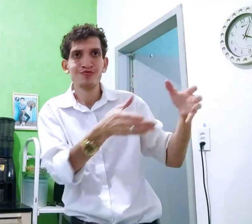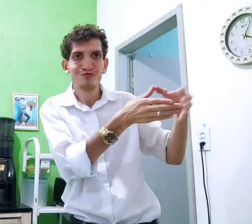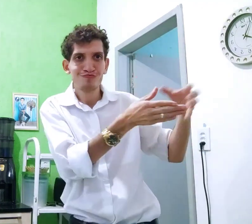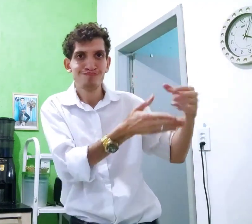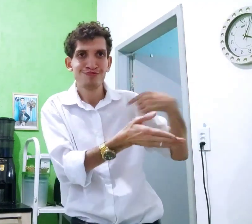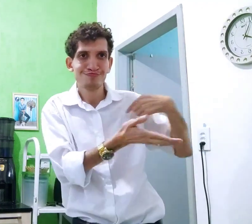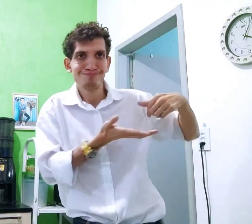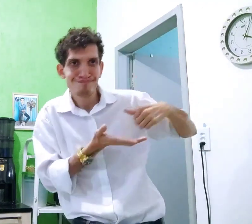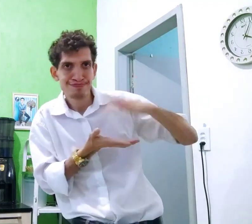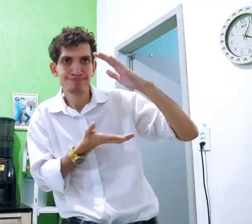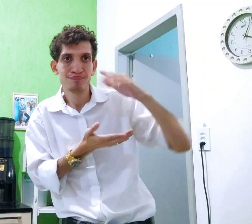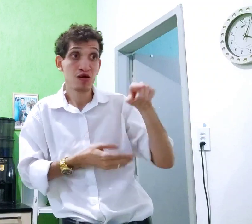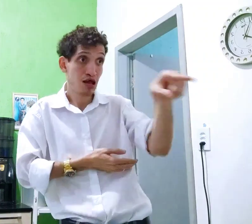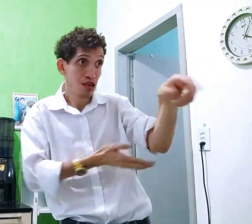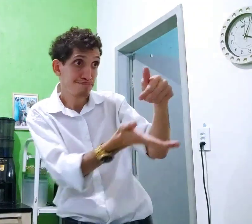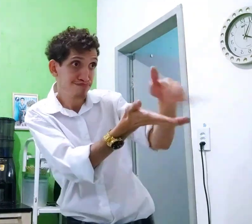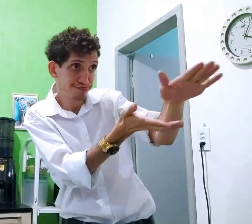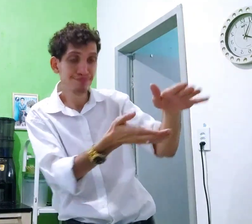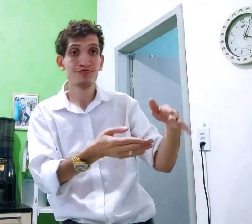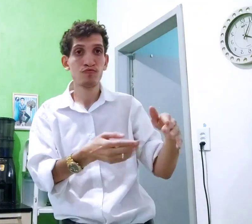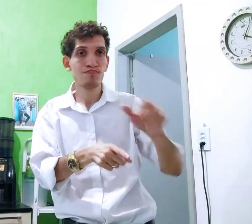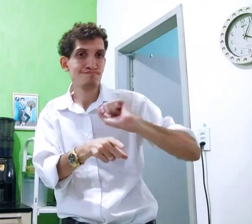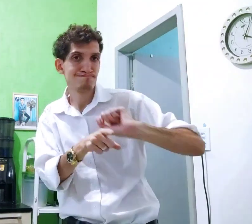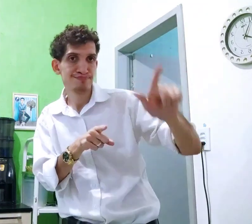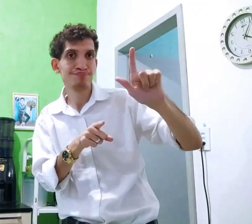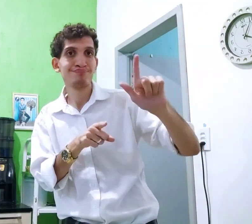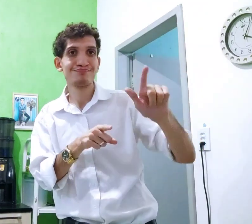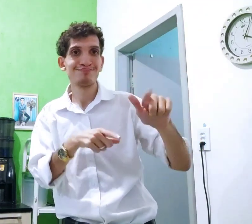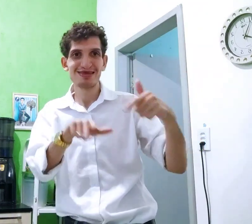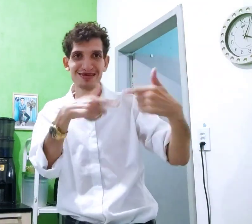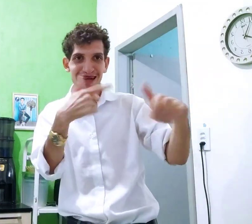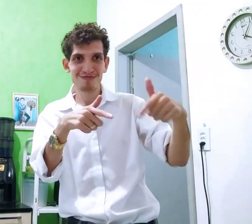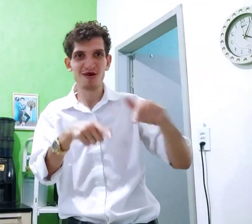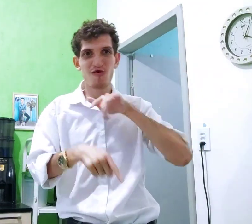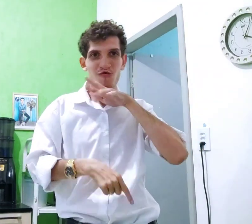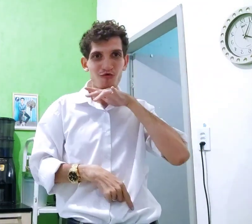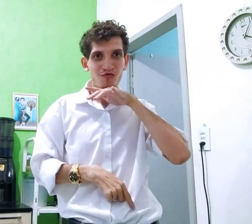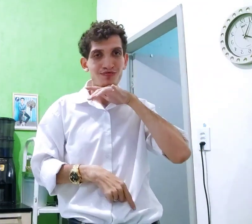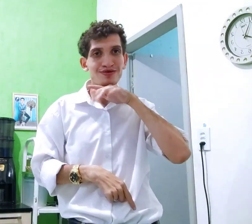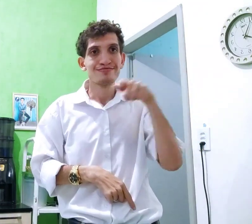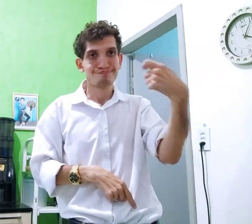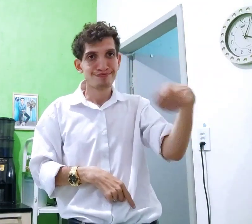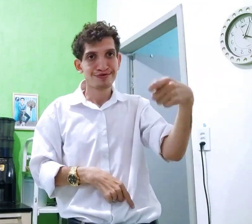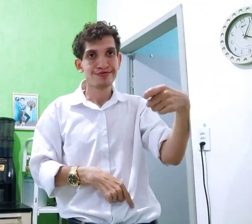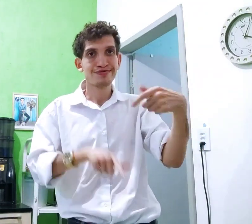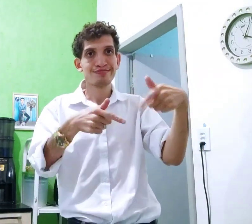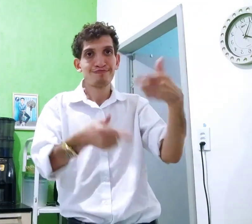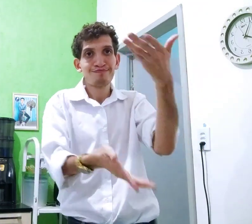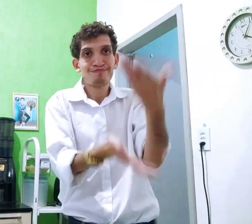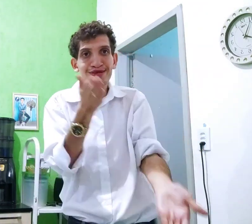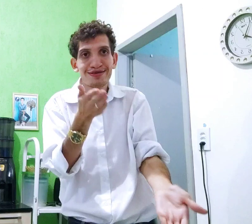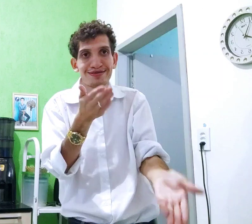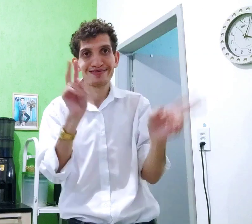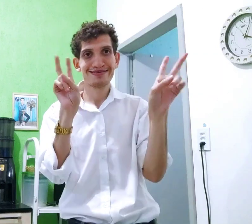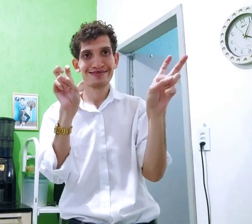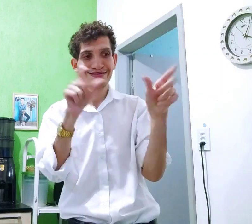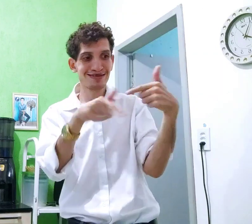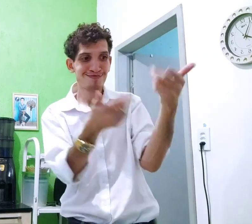Por quê? Demitir ou expulsar é um grupo, demitir. Des-I-TU-I ou expulsar é um ruim, precisa, trabalha,